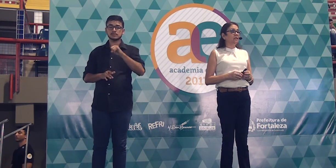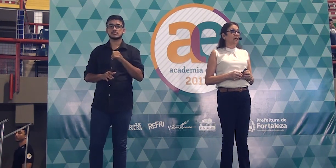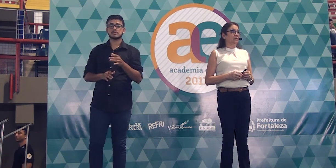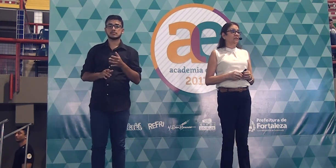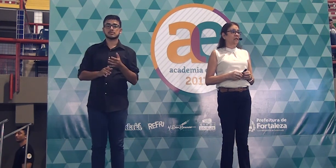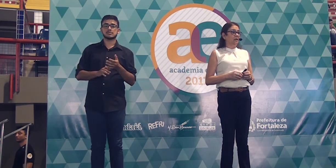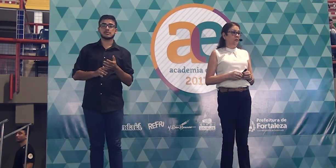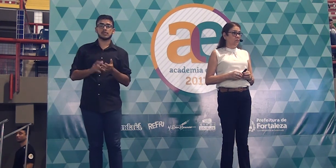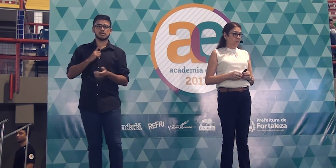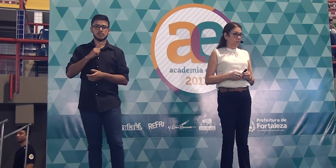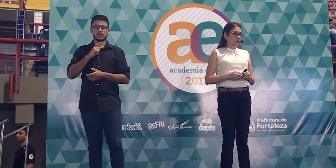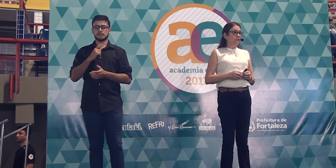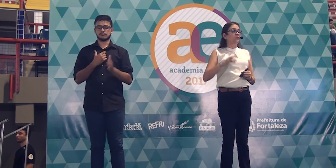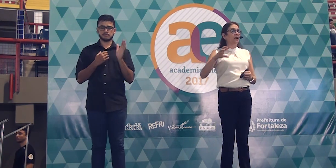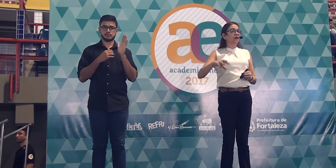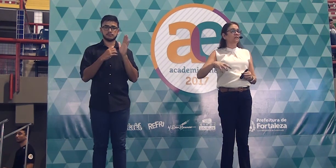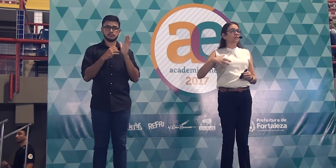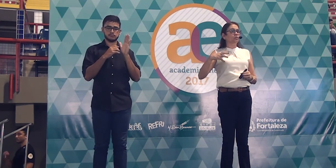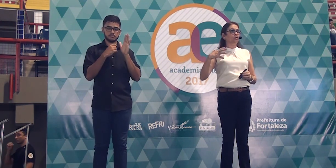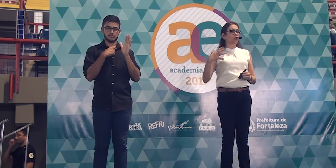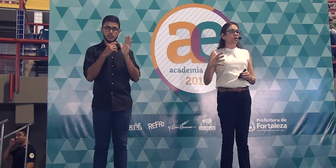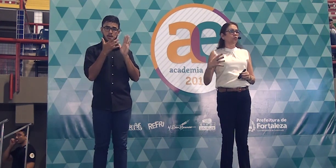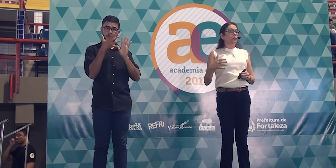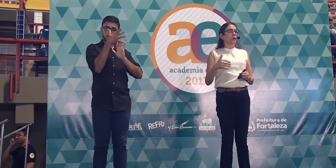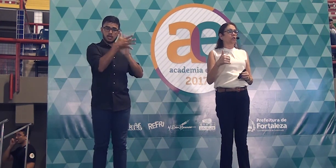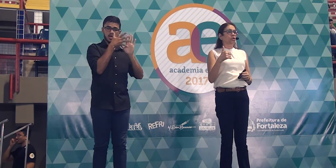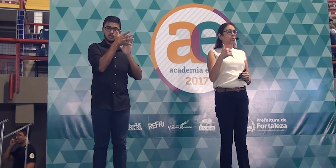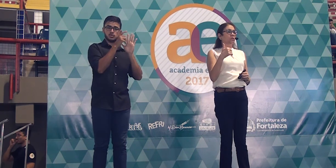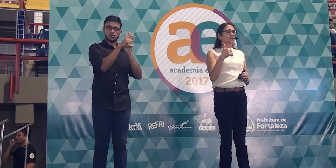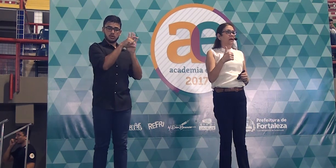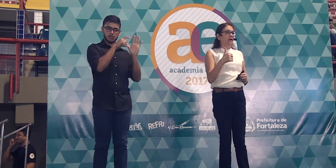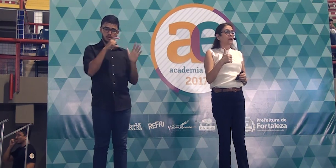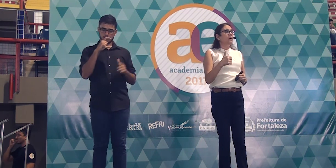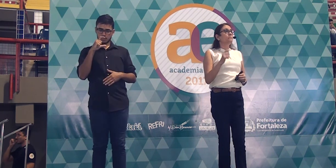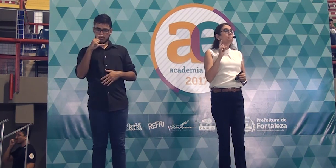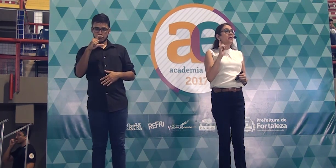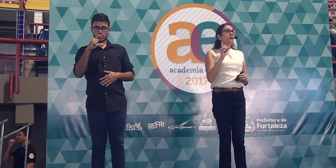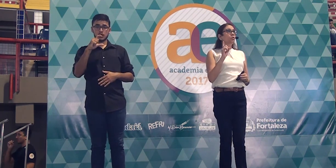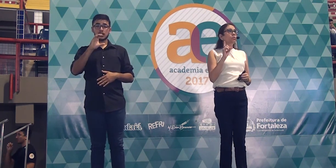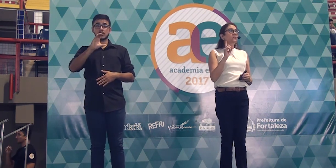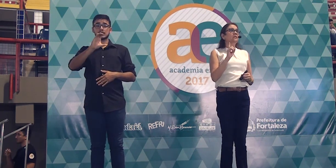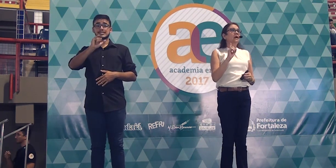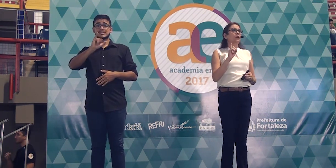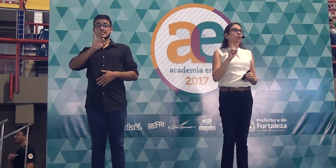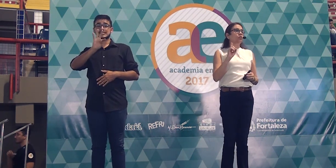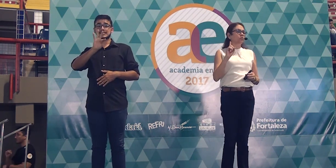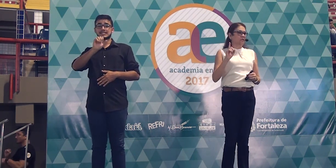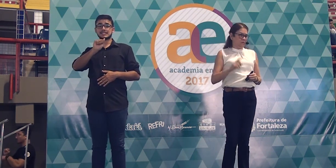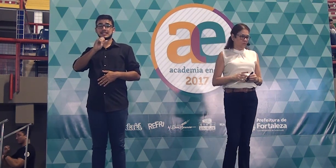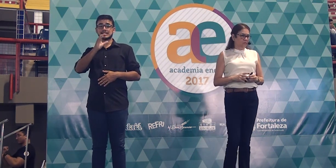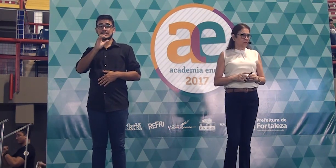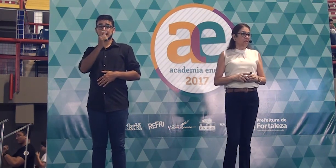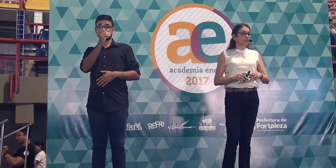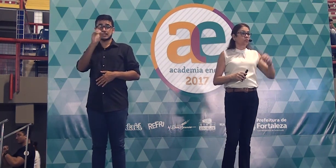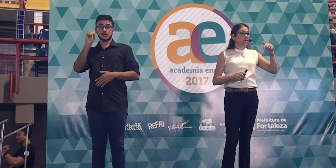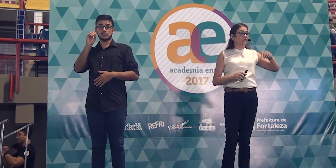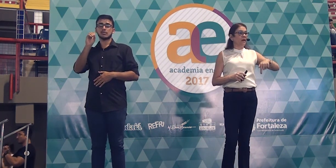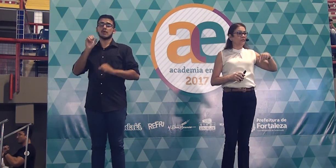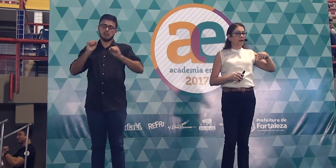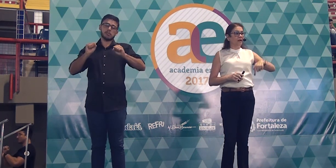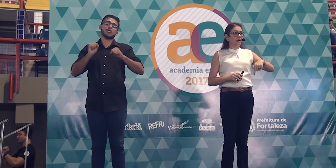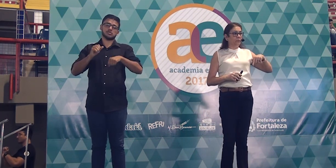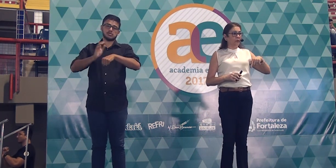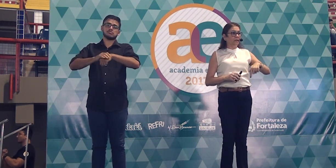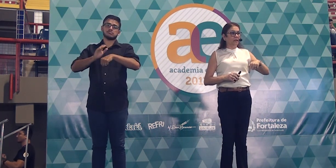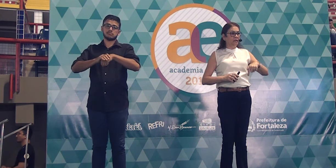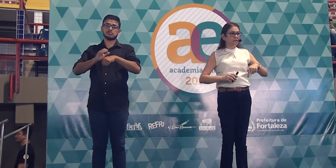citação, frase dos outros, pode usar menos na conclusão. Isso já